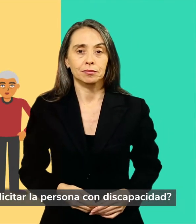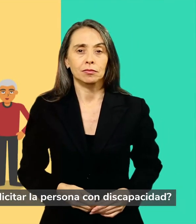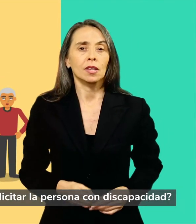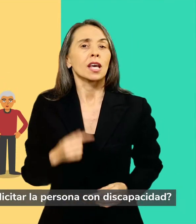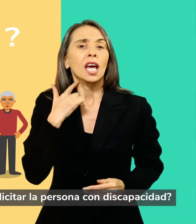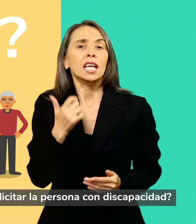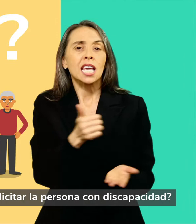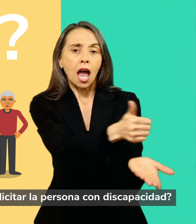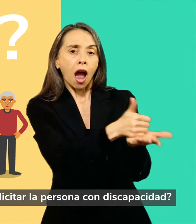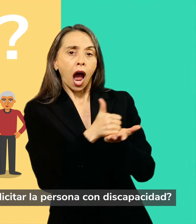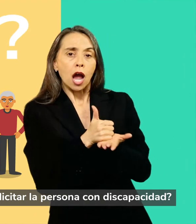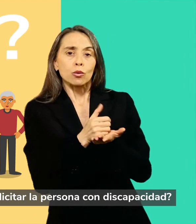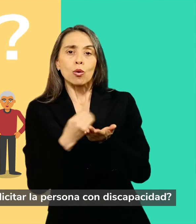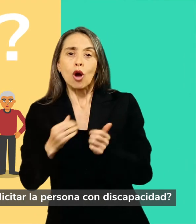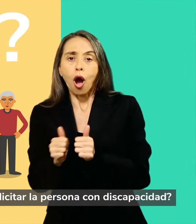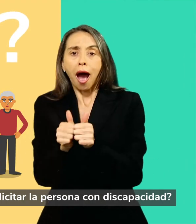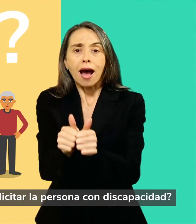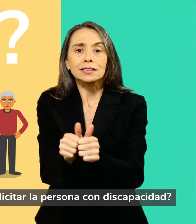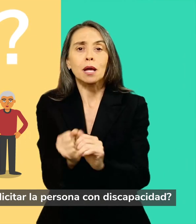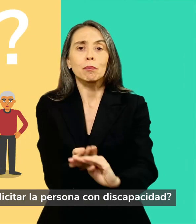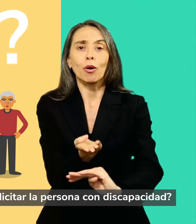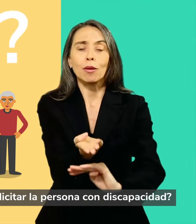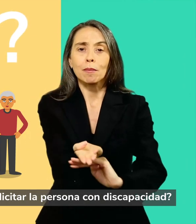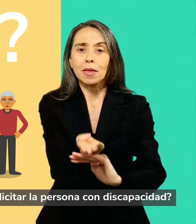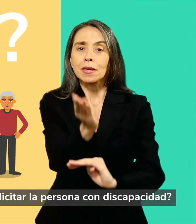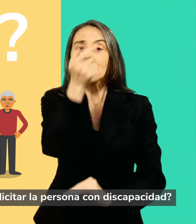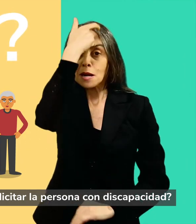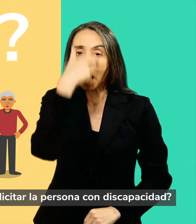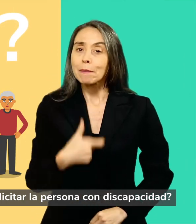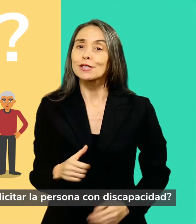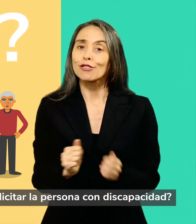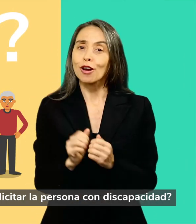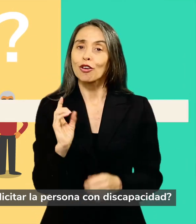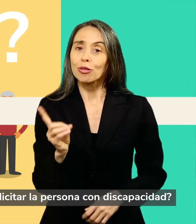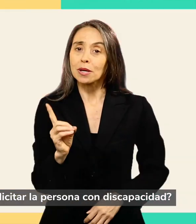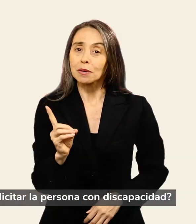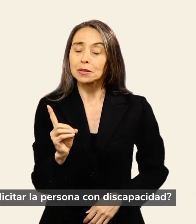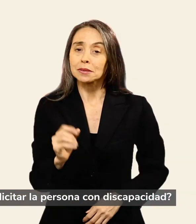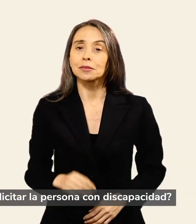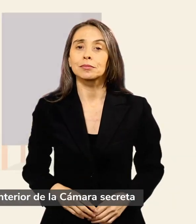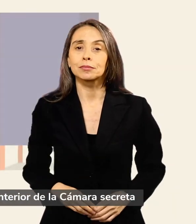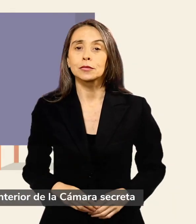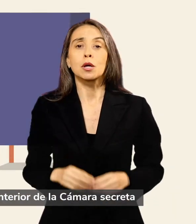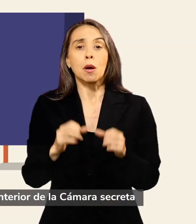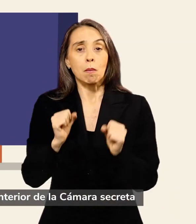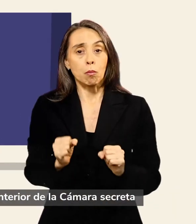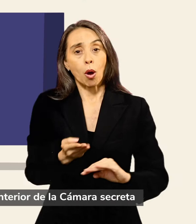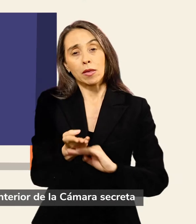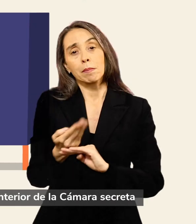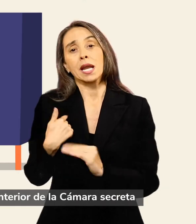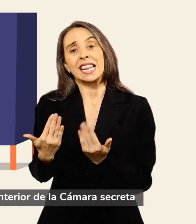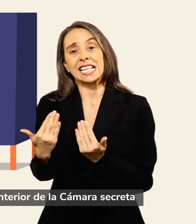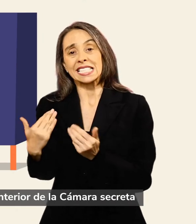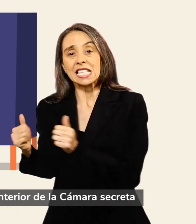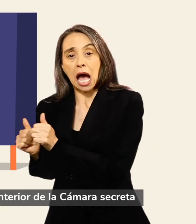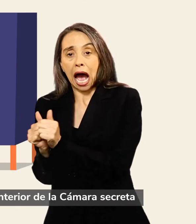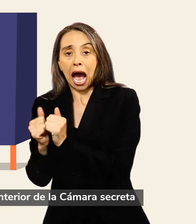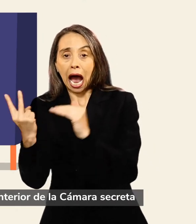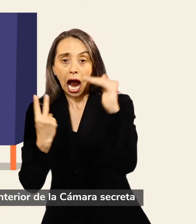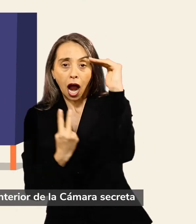ayuda o asistencia puede solicitar la persona con discapacidad? Puede ser acompañada hasta el interior de la Cámara Secreta